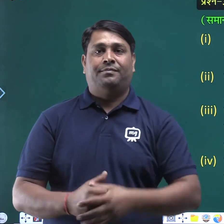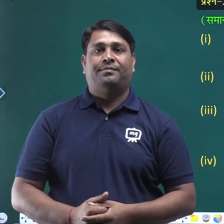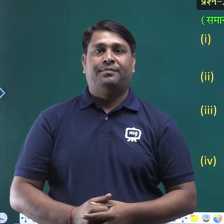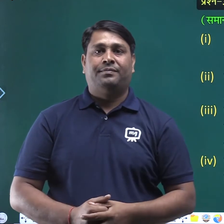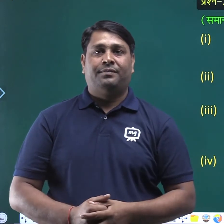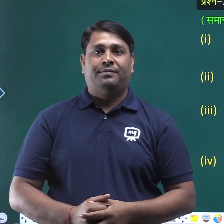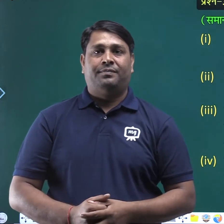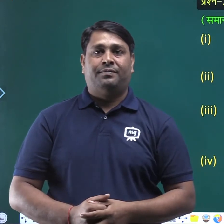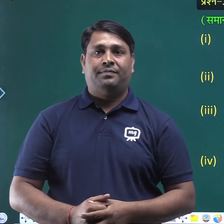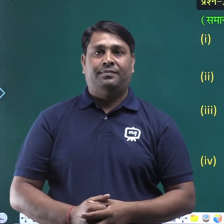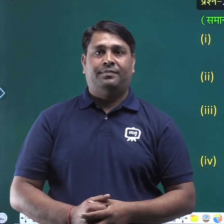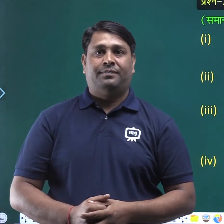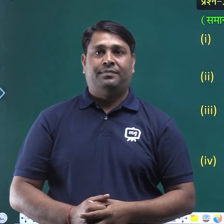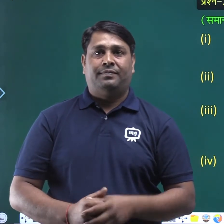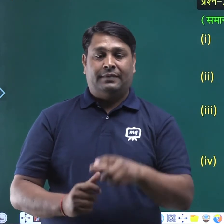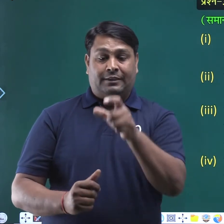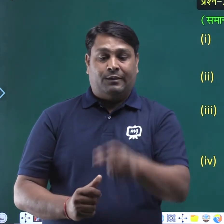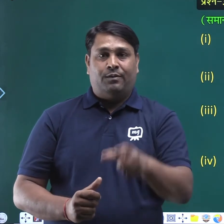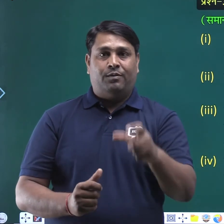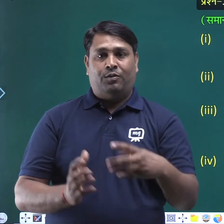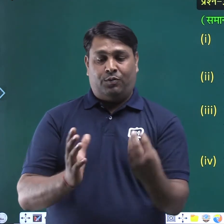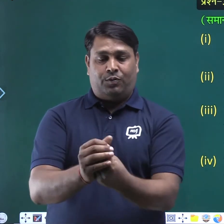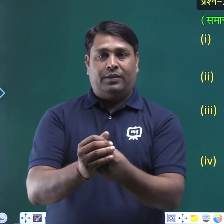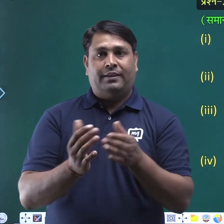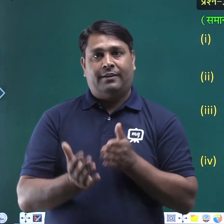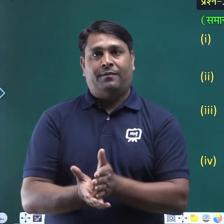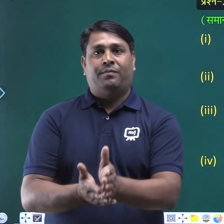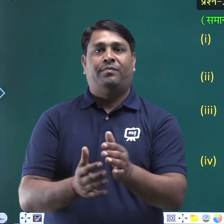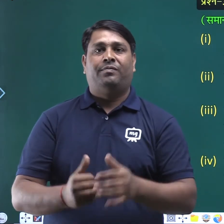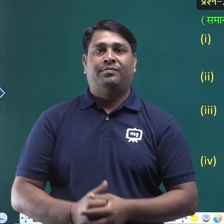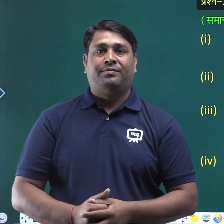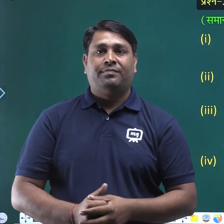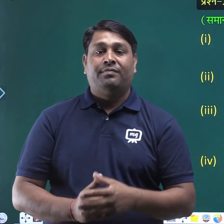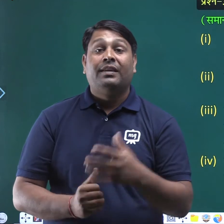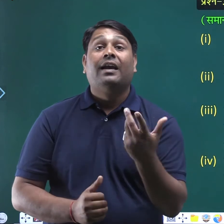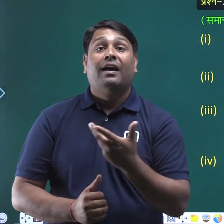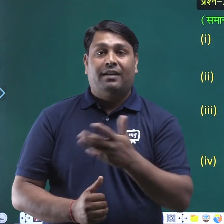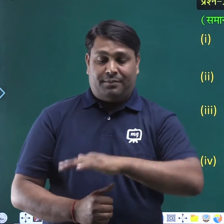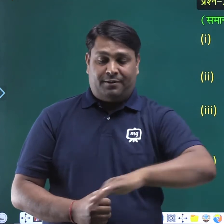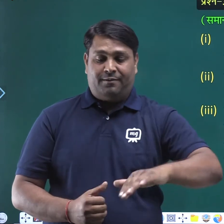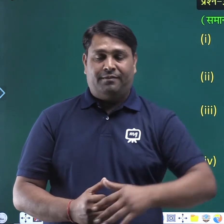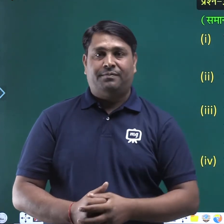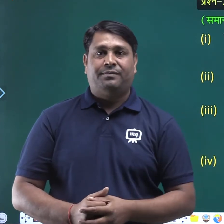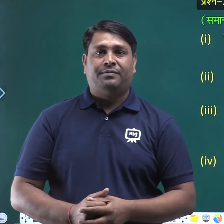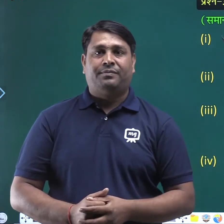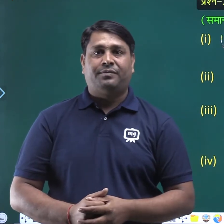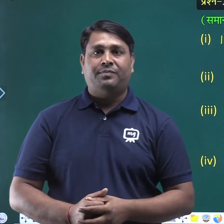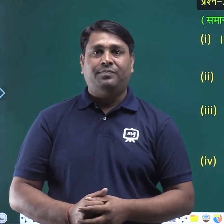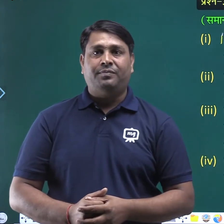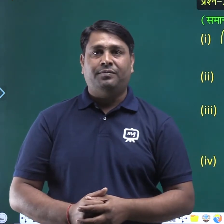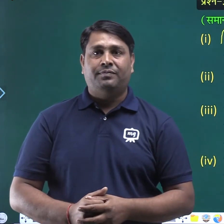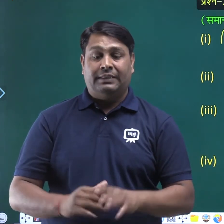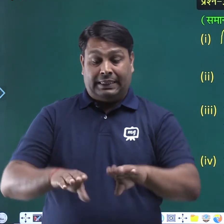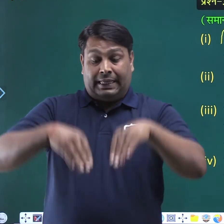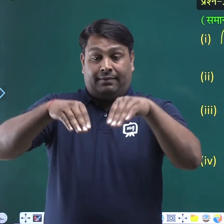प्रतिनिदी होते हैं क्या आएगा बच्चों? विधाई